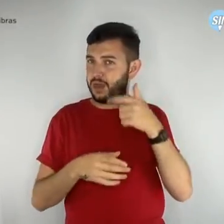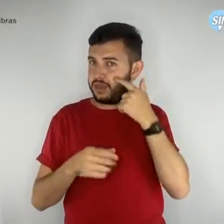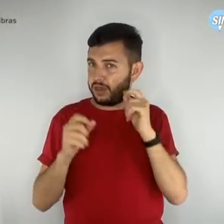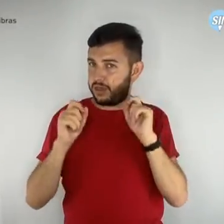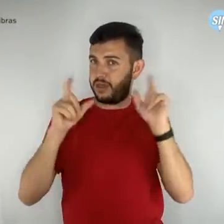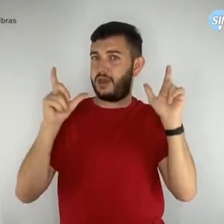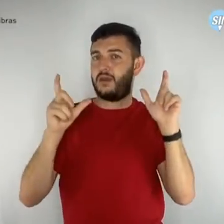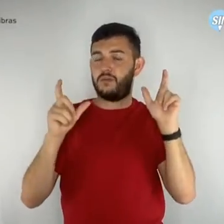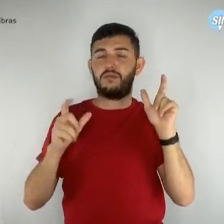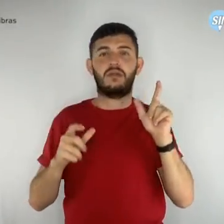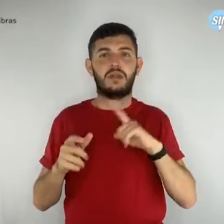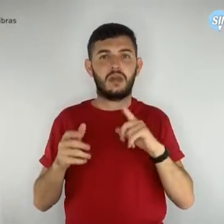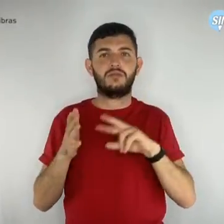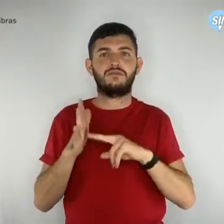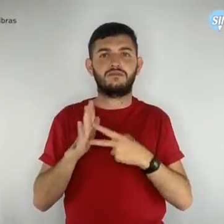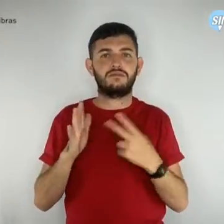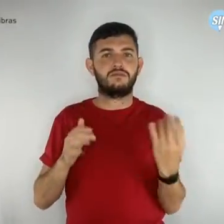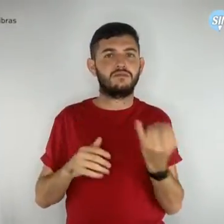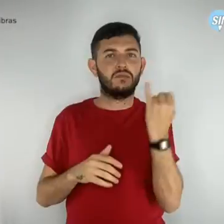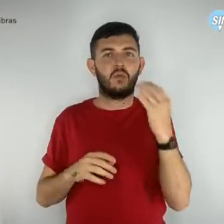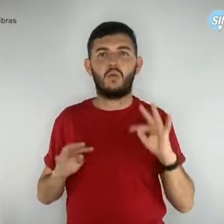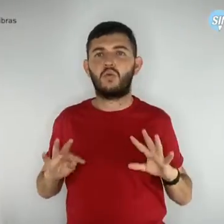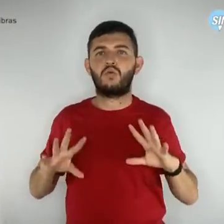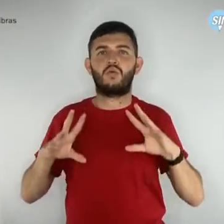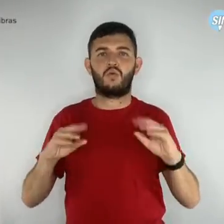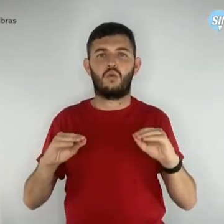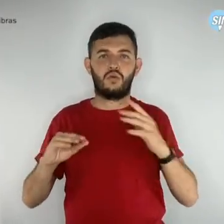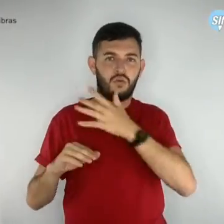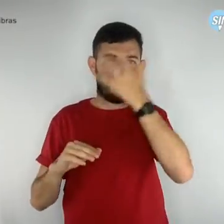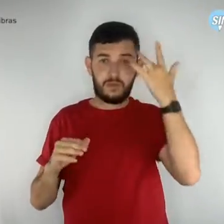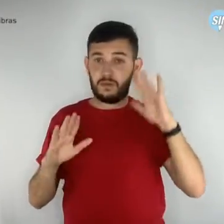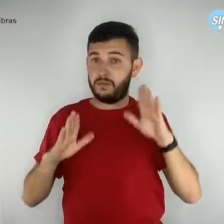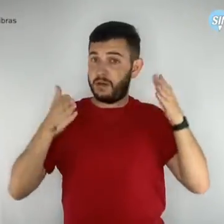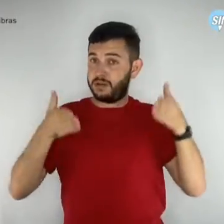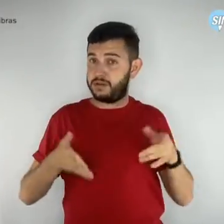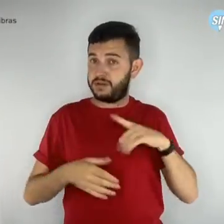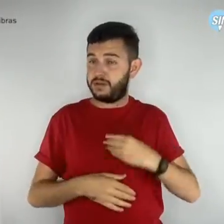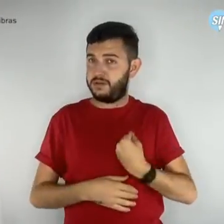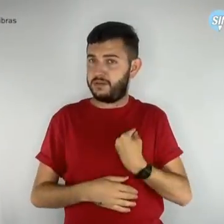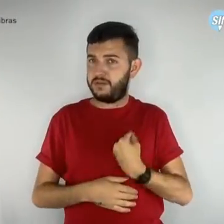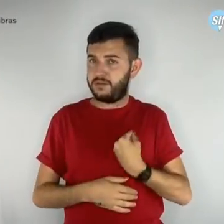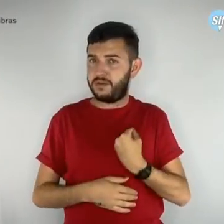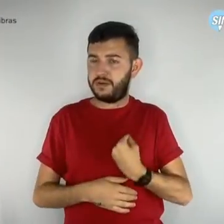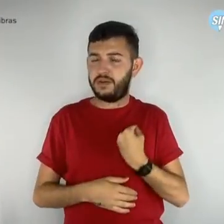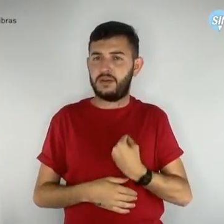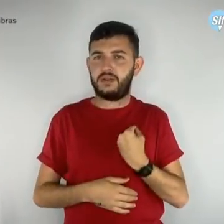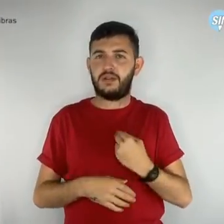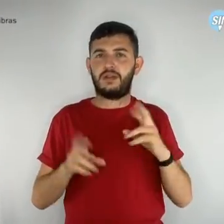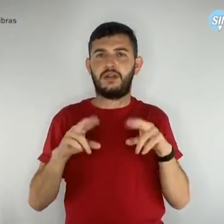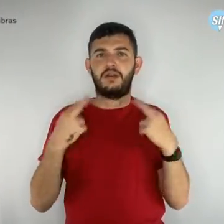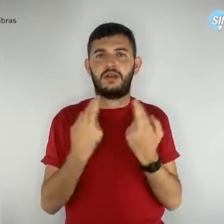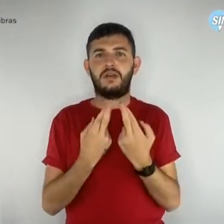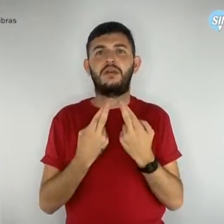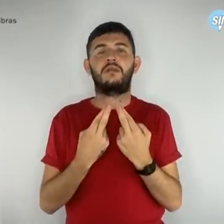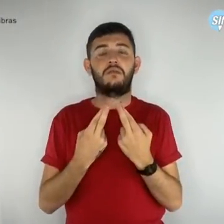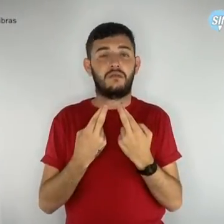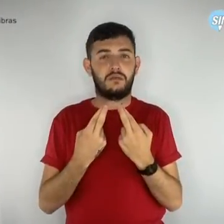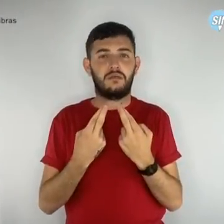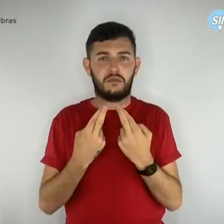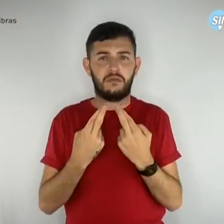extrema importância que todos os participantes que estiveram presentes na coletiva sejam inseridos no